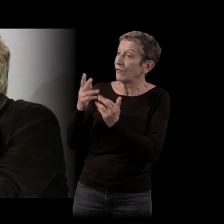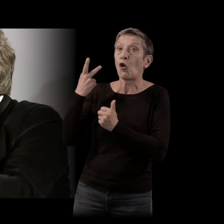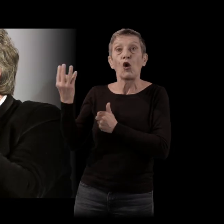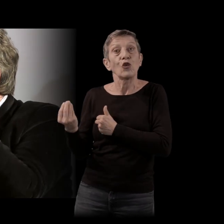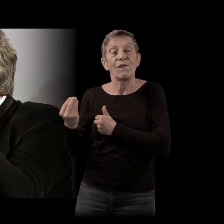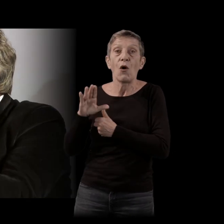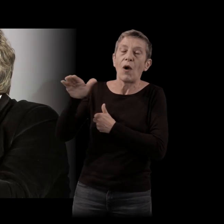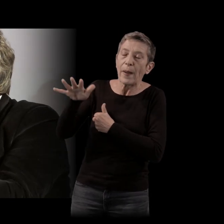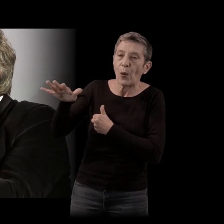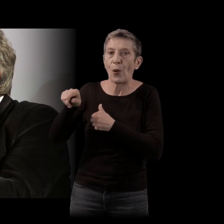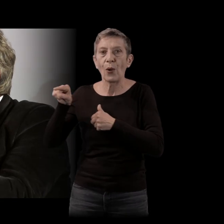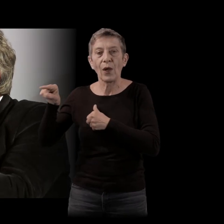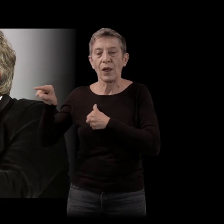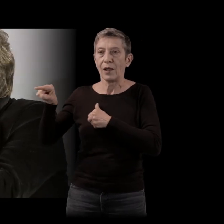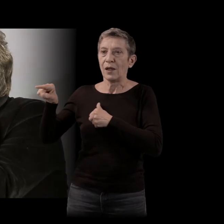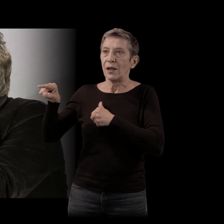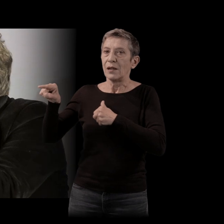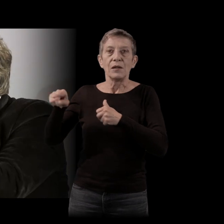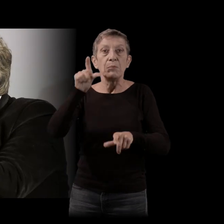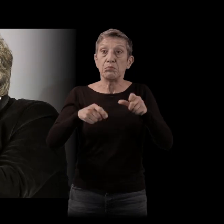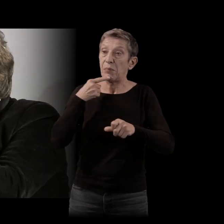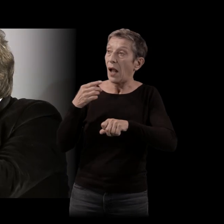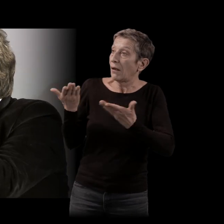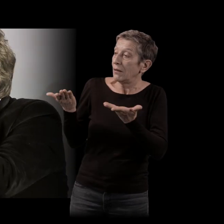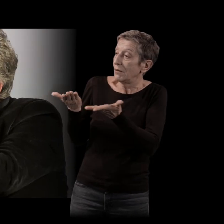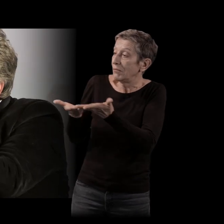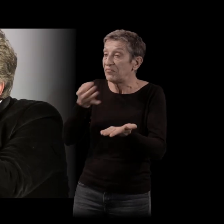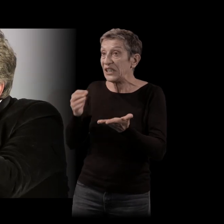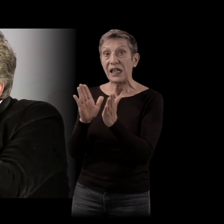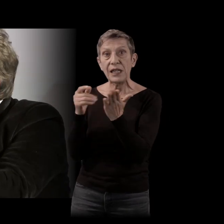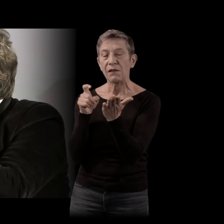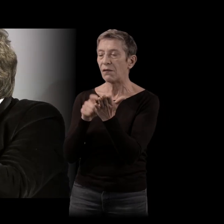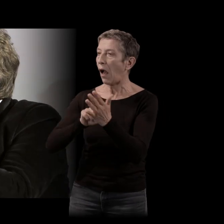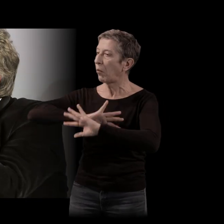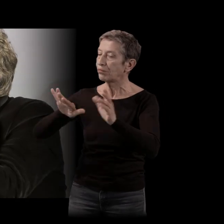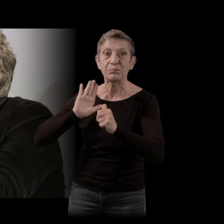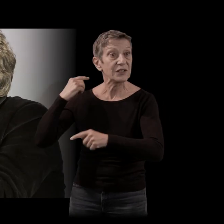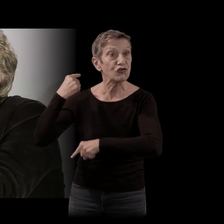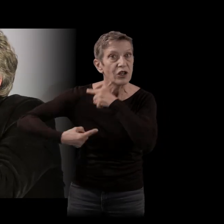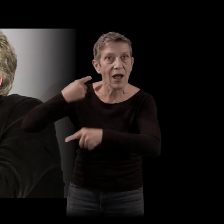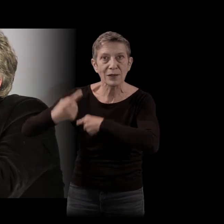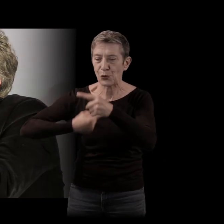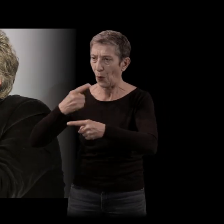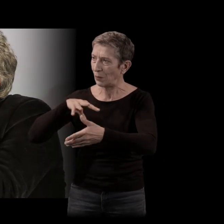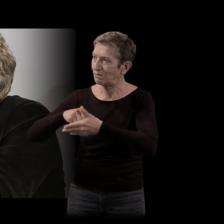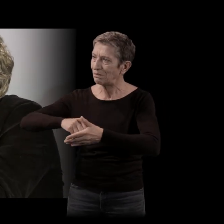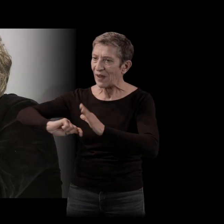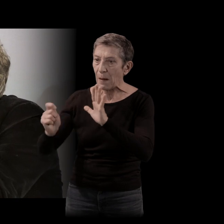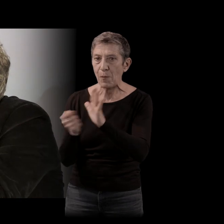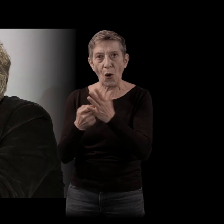très générationnel, très ancré dans une réalité d'une époque, d'un moment qui pouvait s'adresser particulièrement à une génération